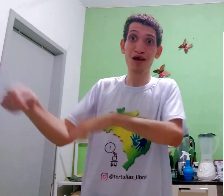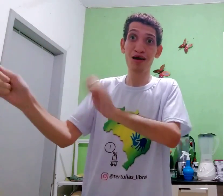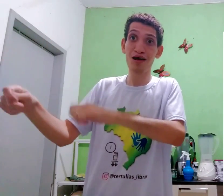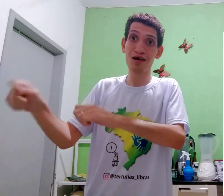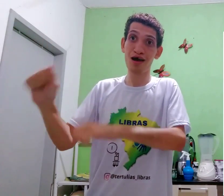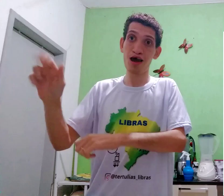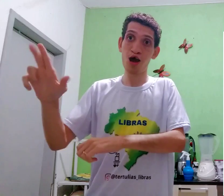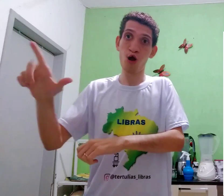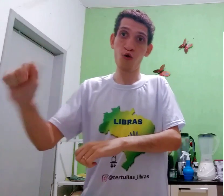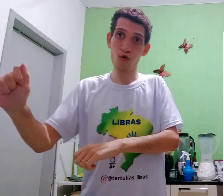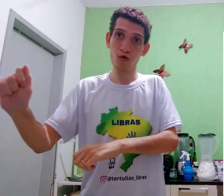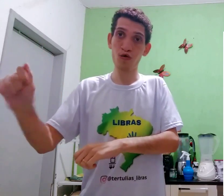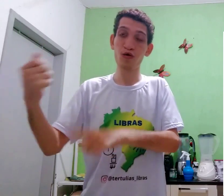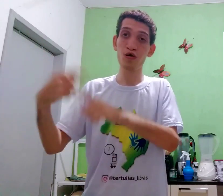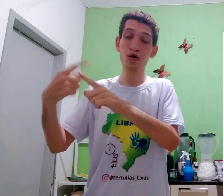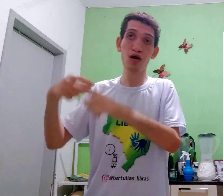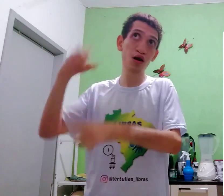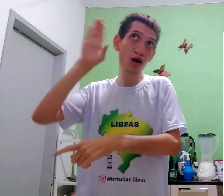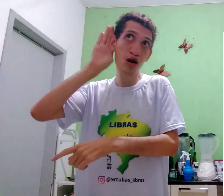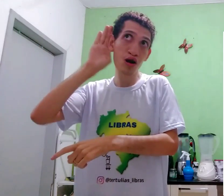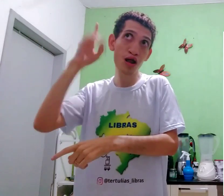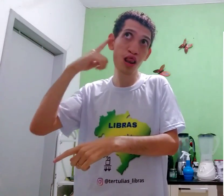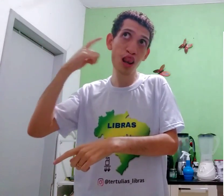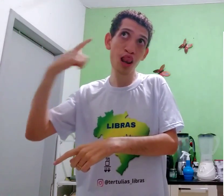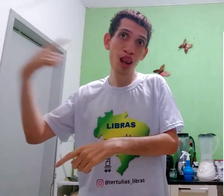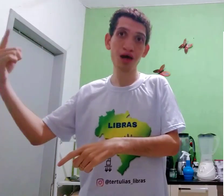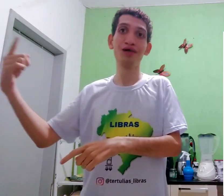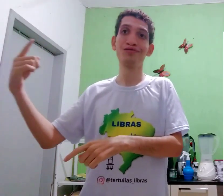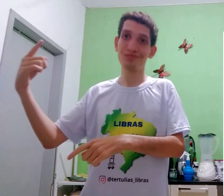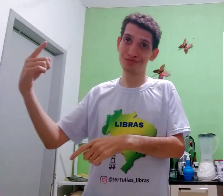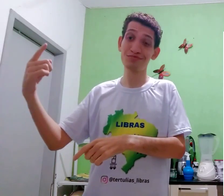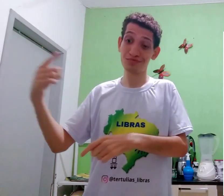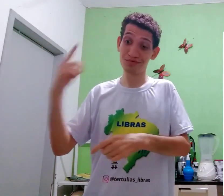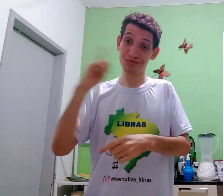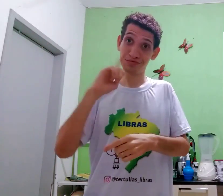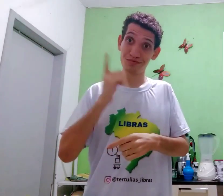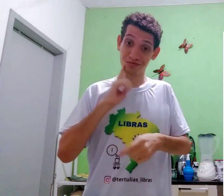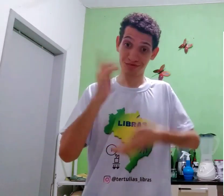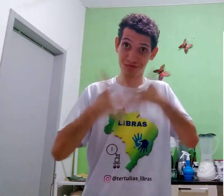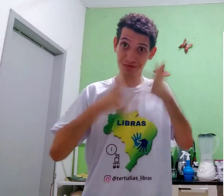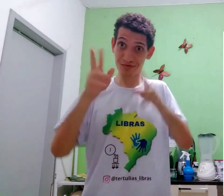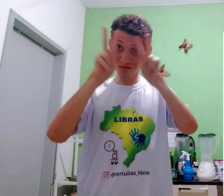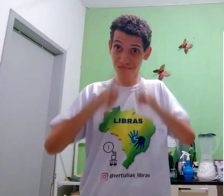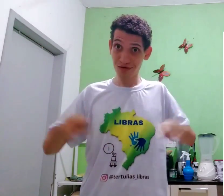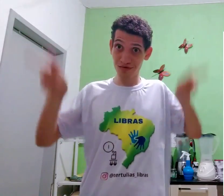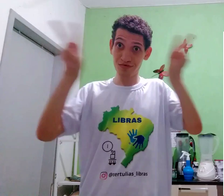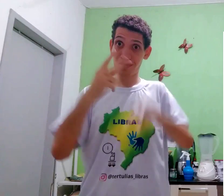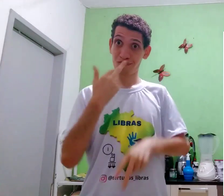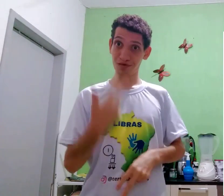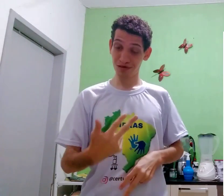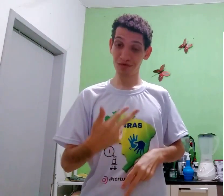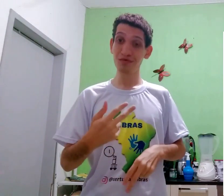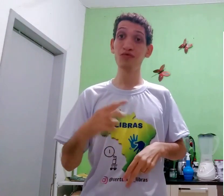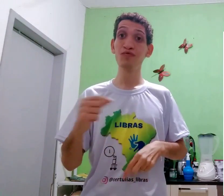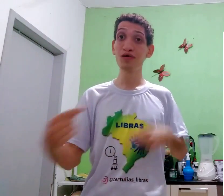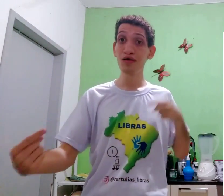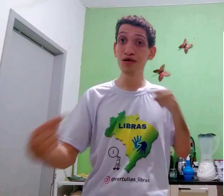palavra possível, aula, porque, é som, é barulho, surdo, sinaliza, visual,